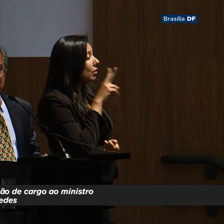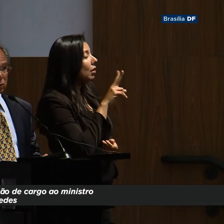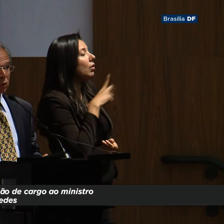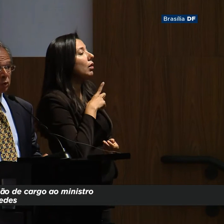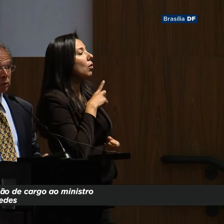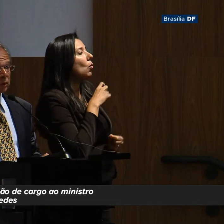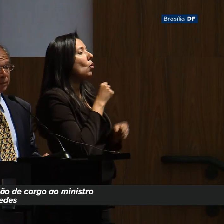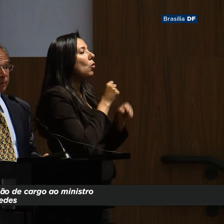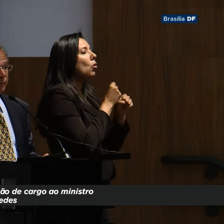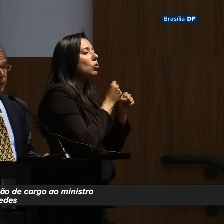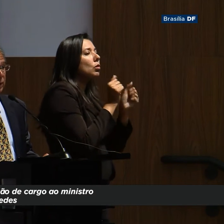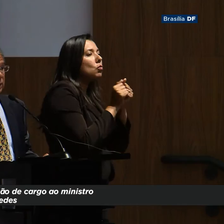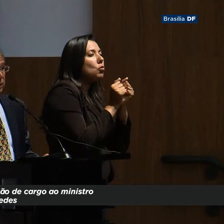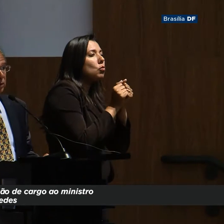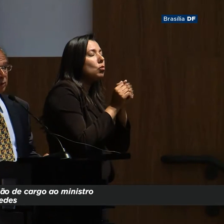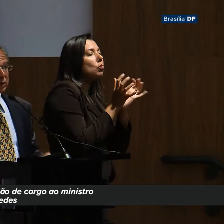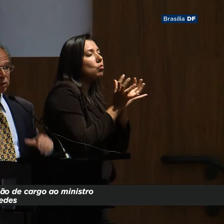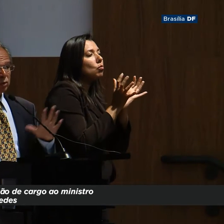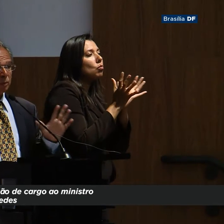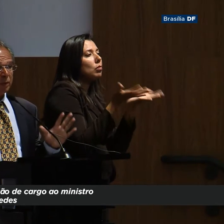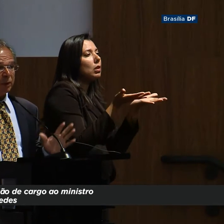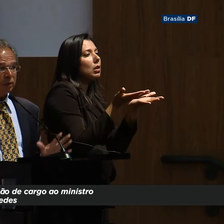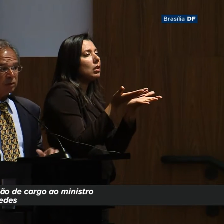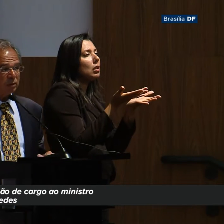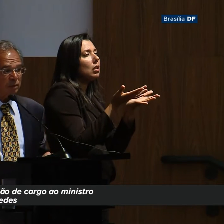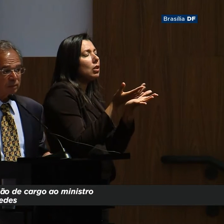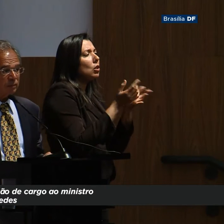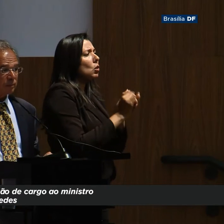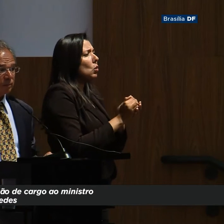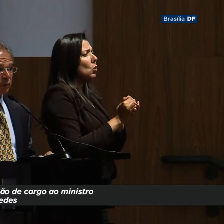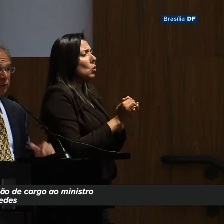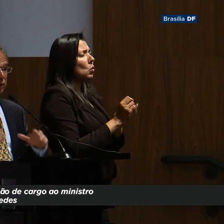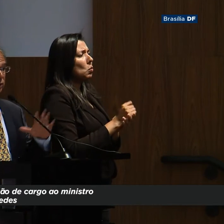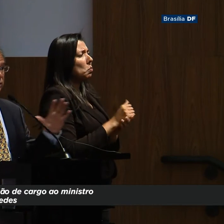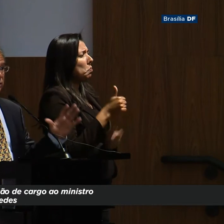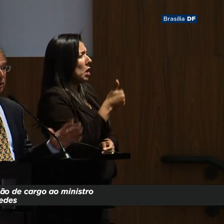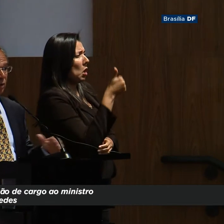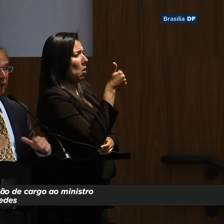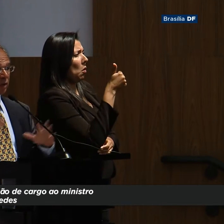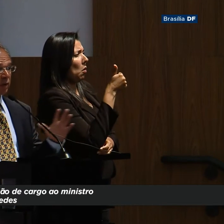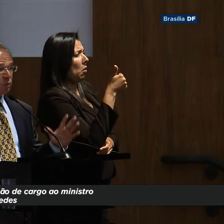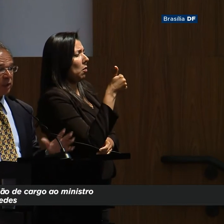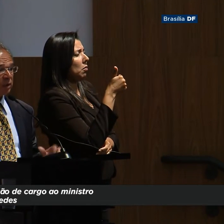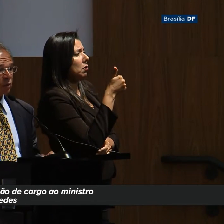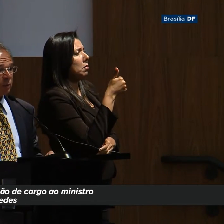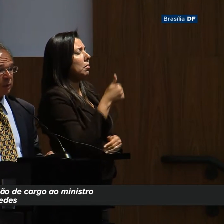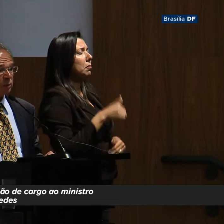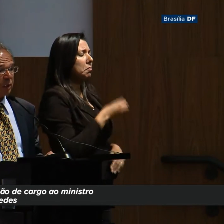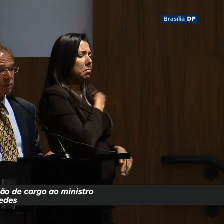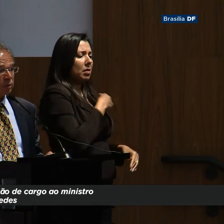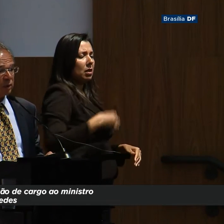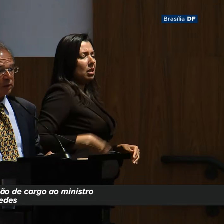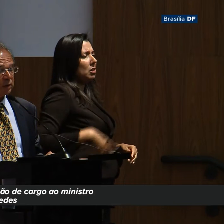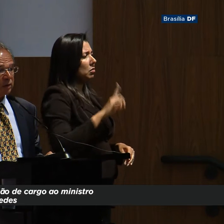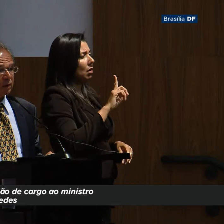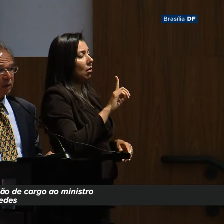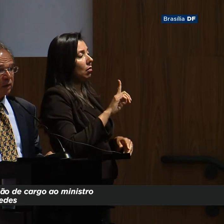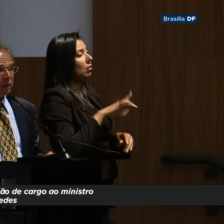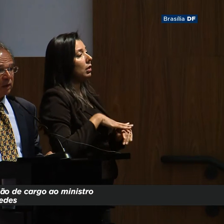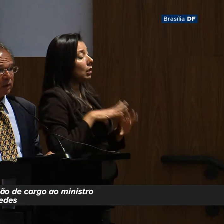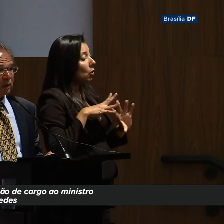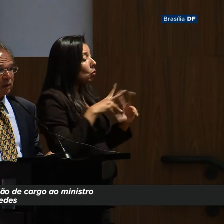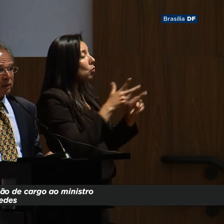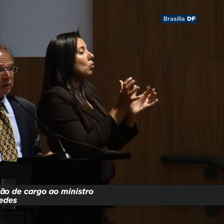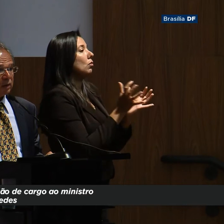ser uma construção conjunta. Não existe o super-ministro. Não existe alguém que vai consertar os problemas do Brasil sozinhos.